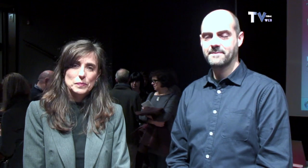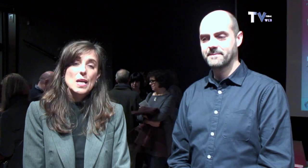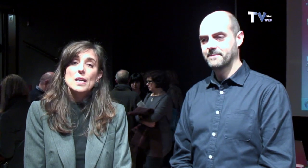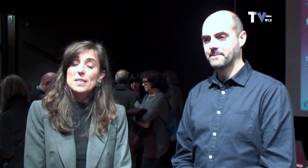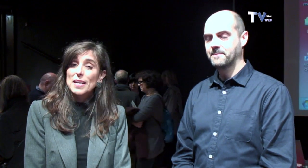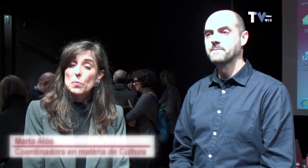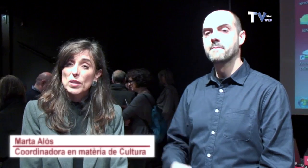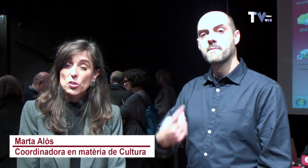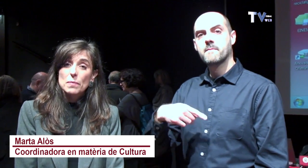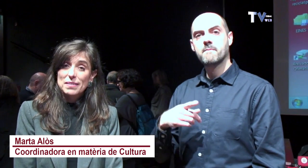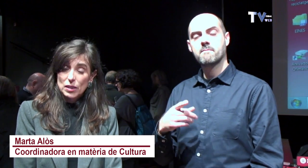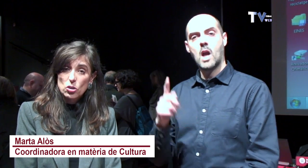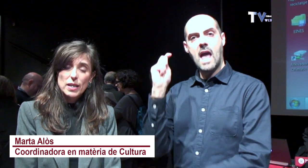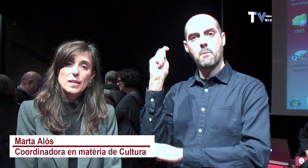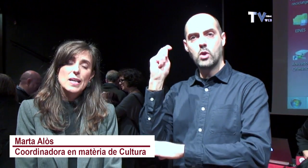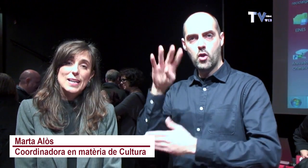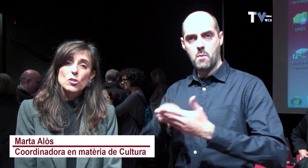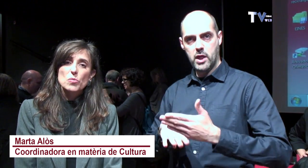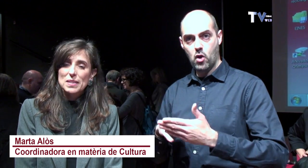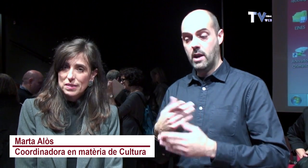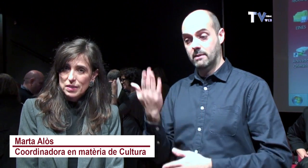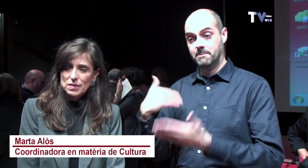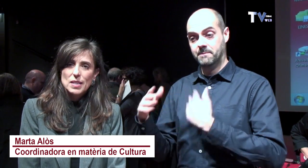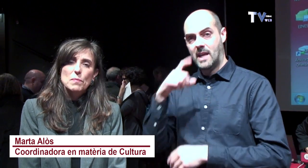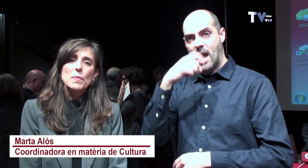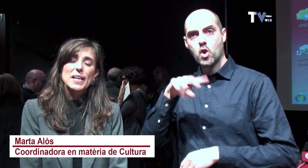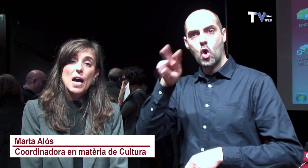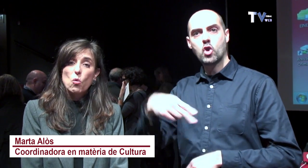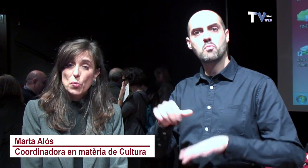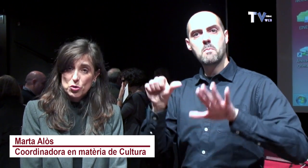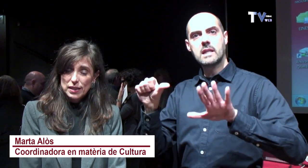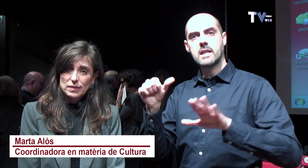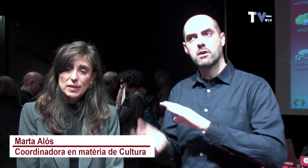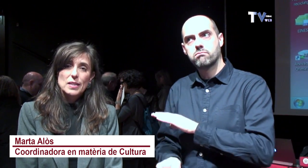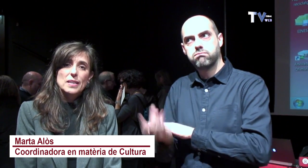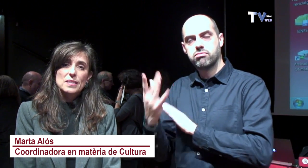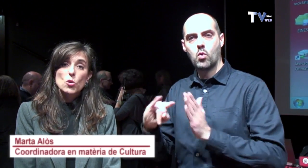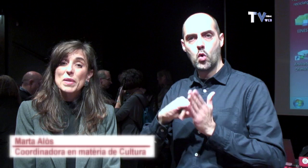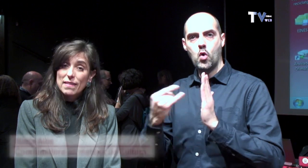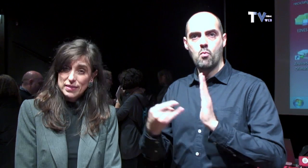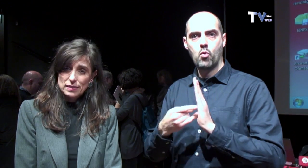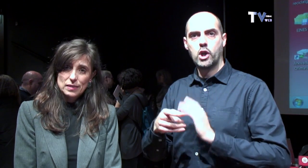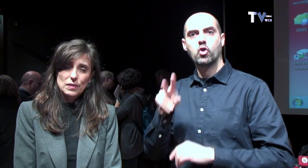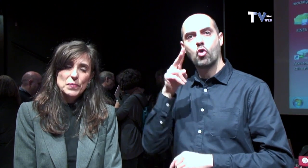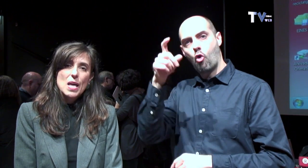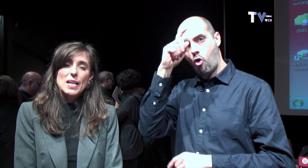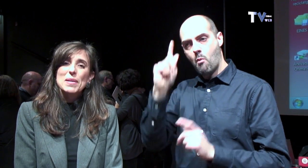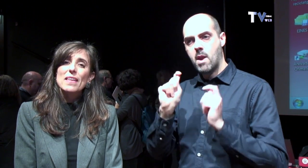Des de la divulgació de Barcelona, l'any 2006, van crear un projecte que es diu Mirada Tàctil. La mirada